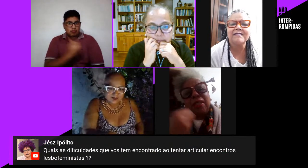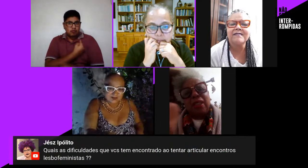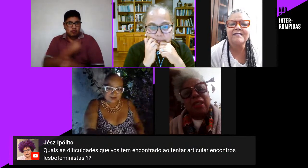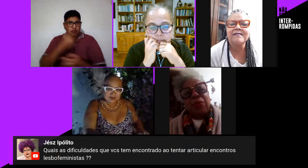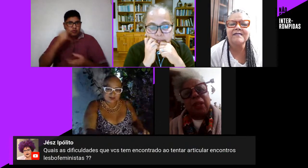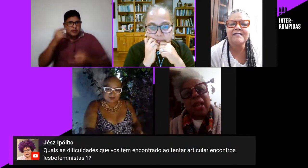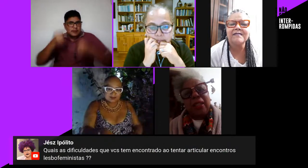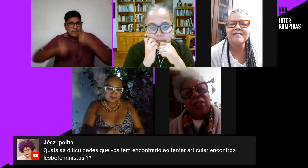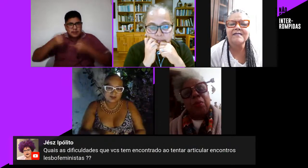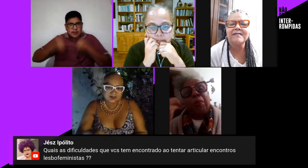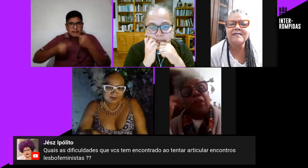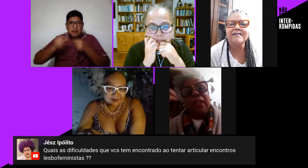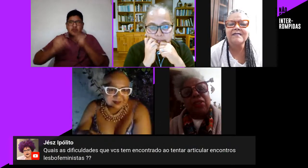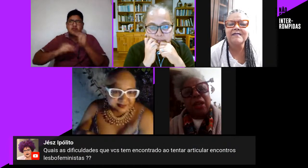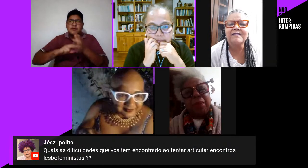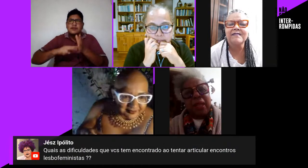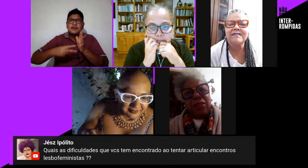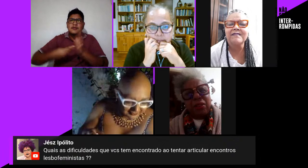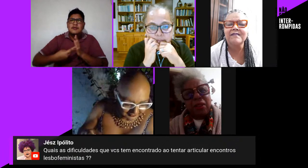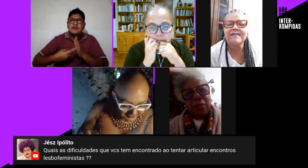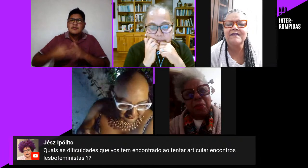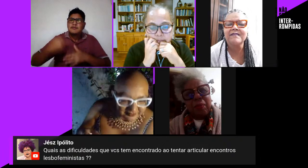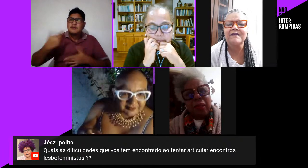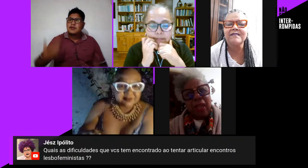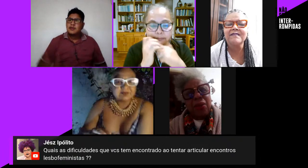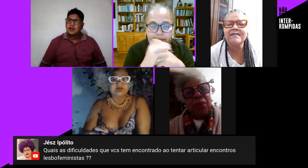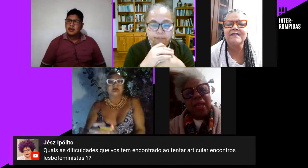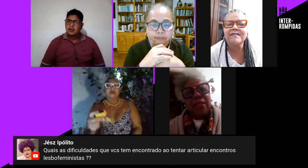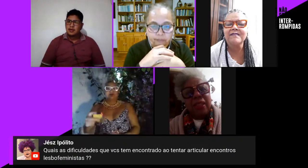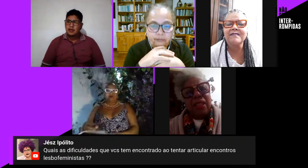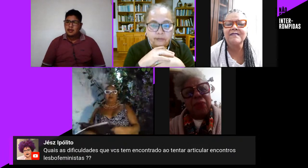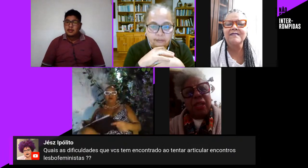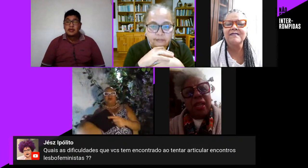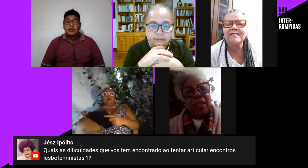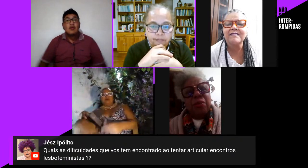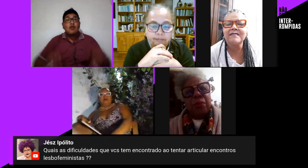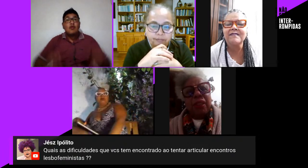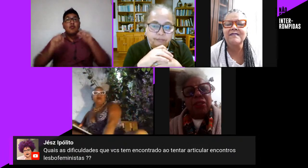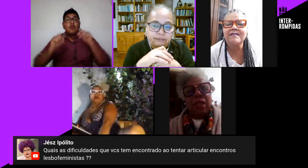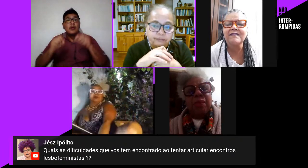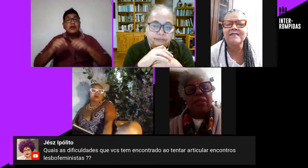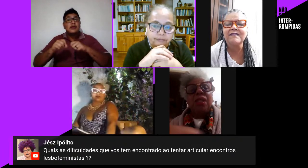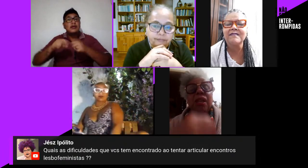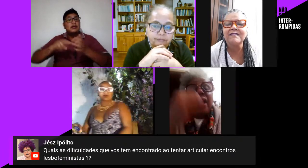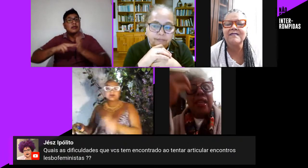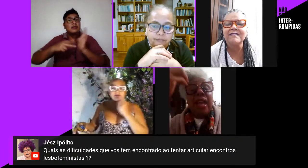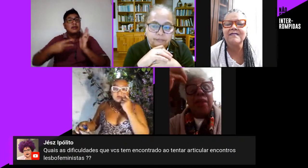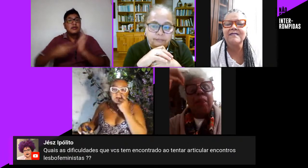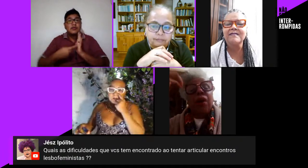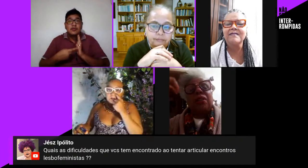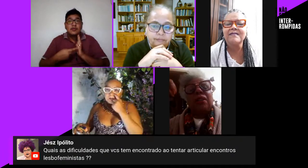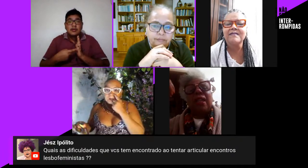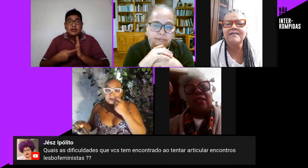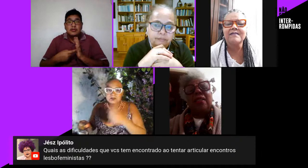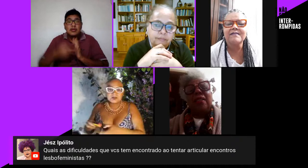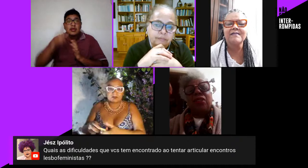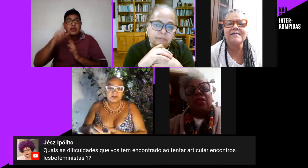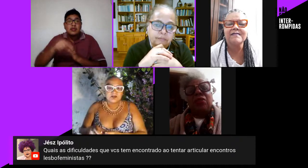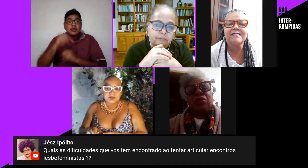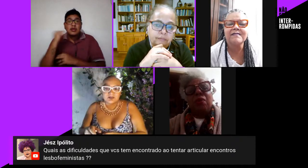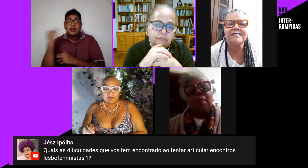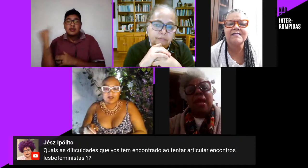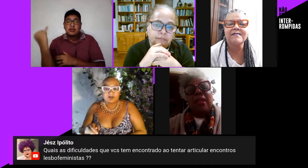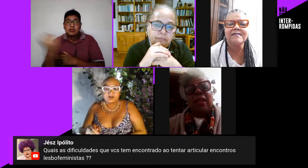feminista o significa isso politicamente o que significa isso politicamente e a importância